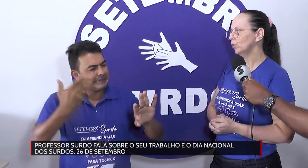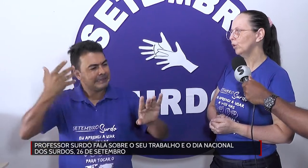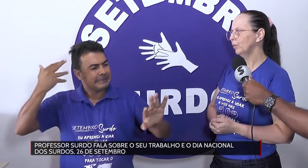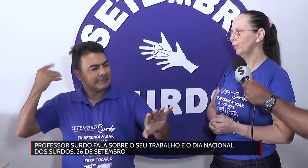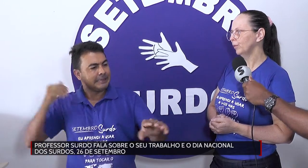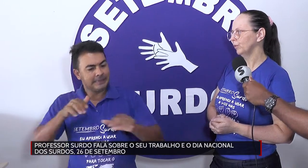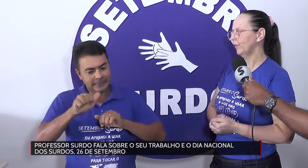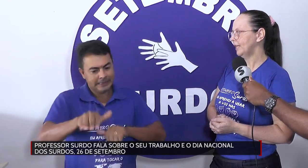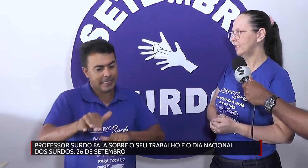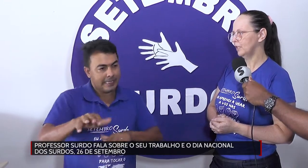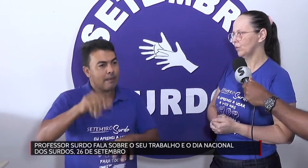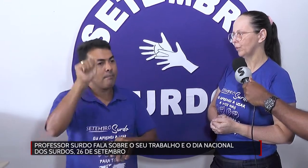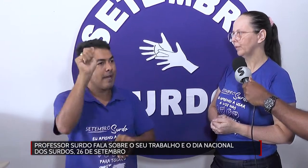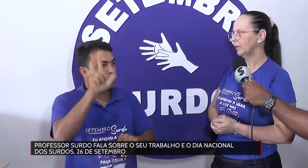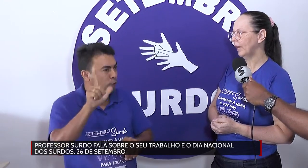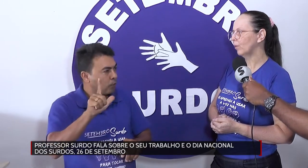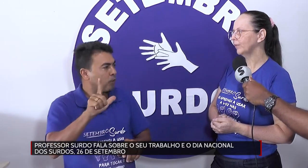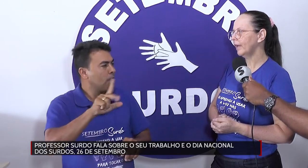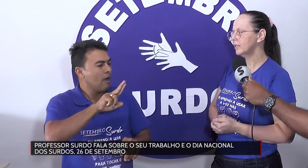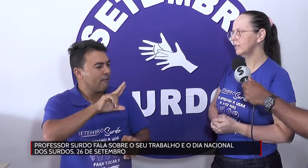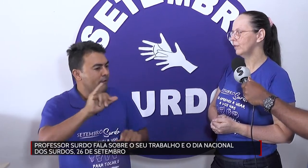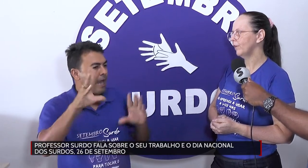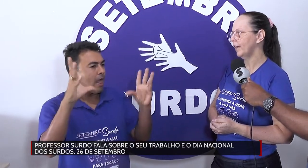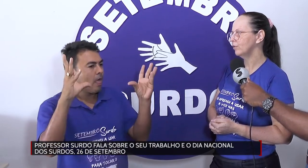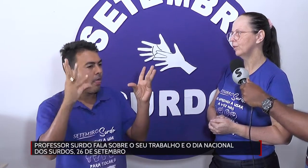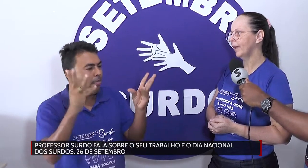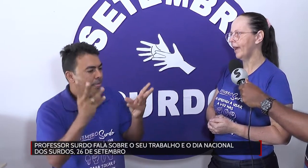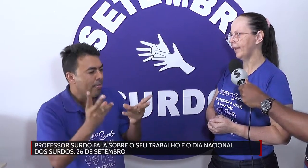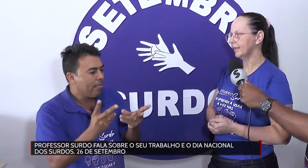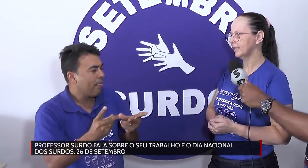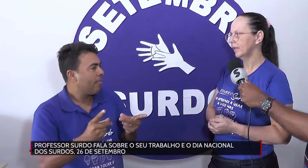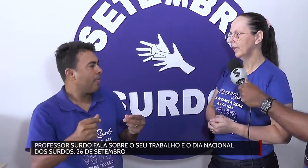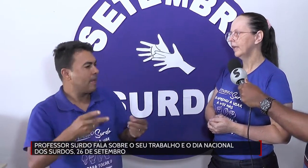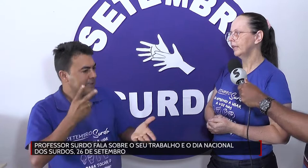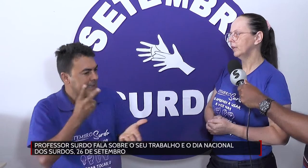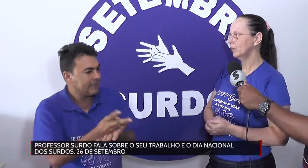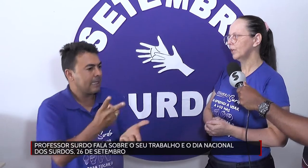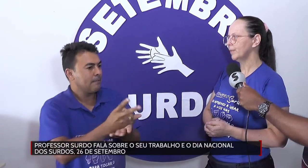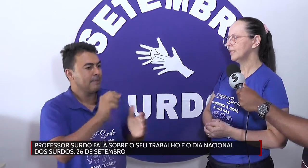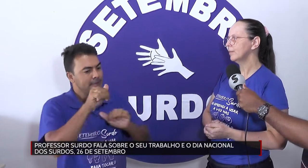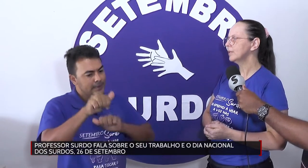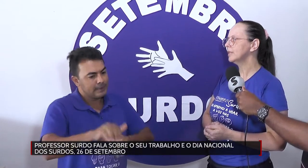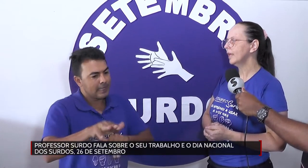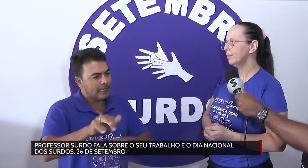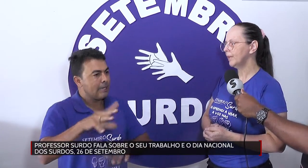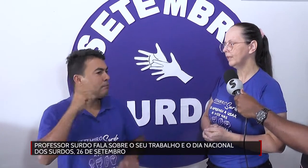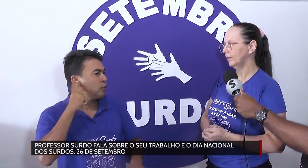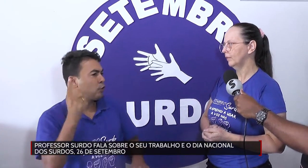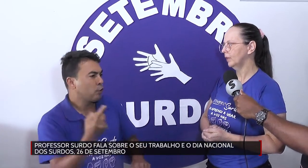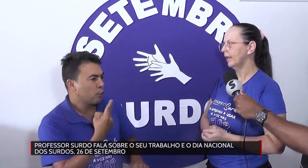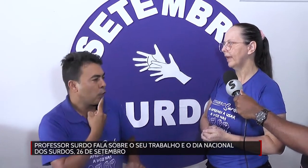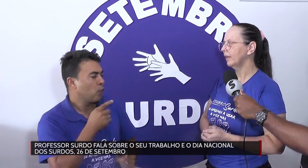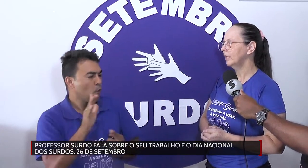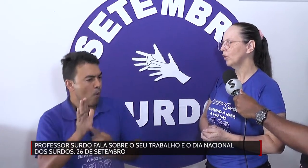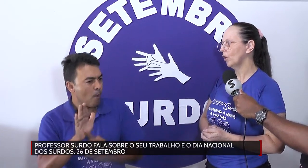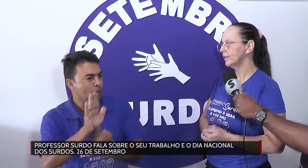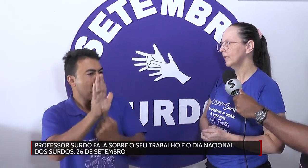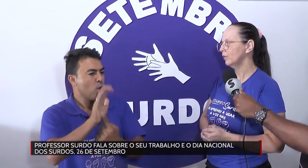todo mundo faz isso. Acontece isso em vários lugares. Então, nós precisamos sempre ter em nós, não